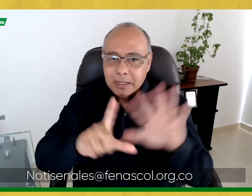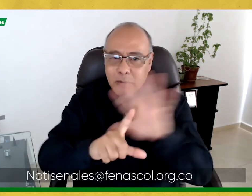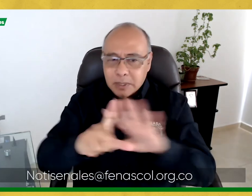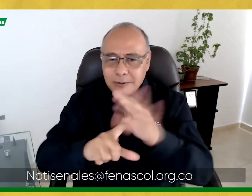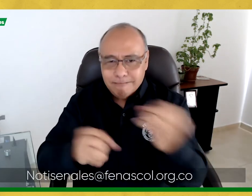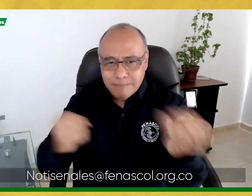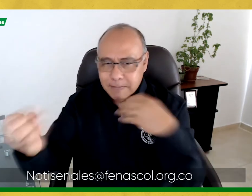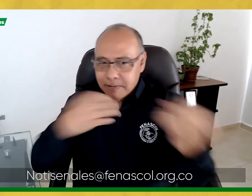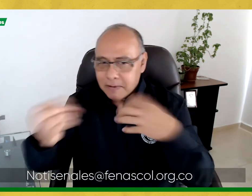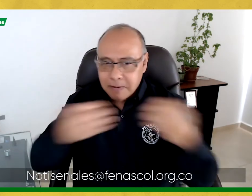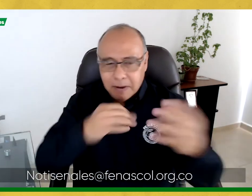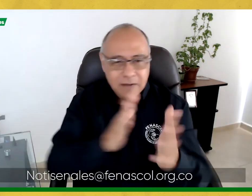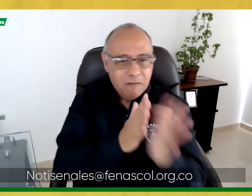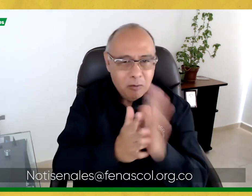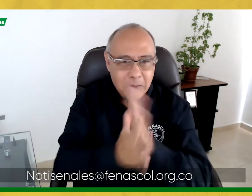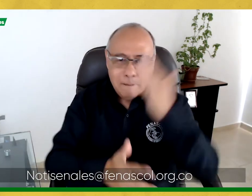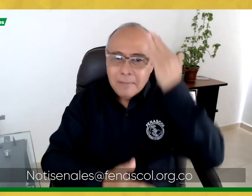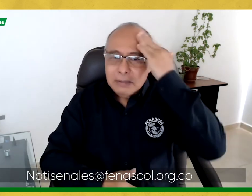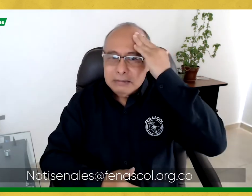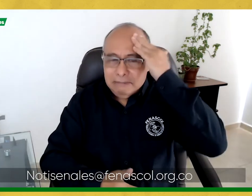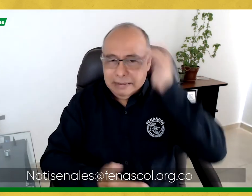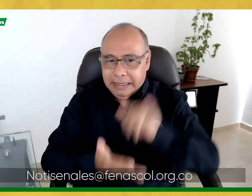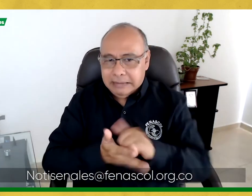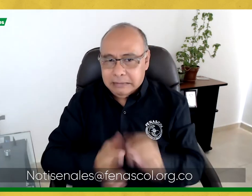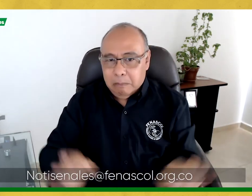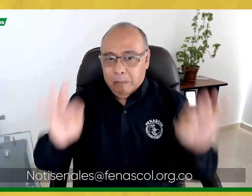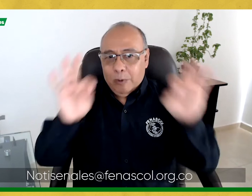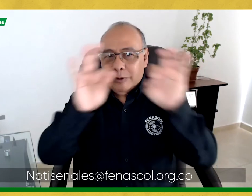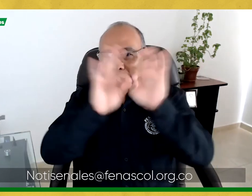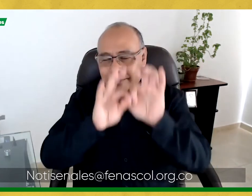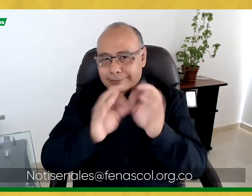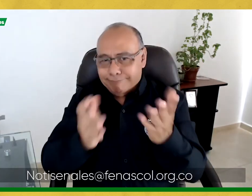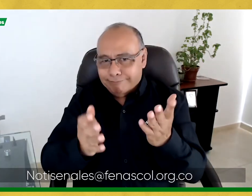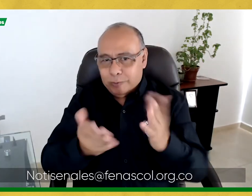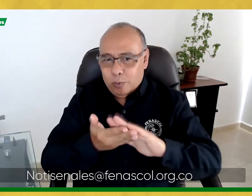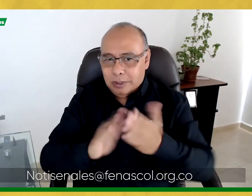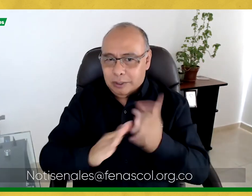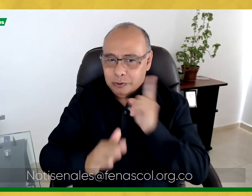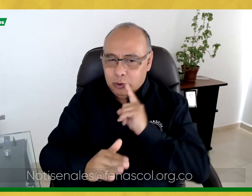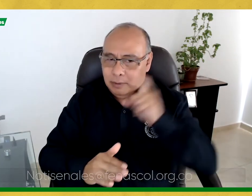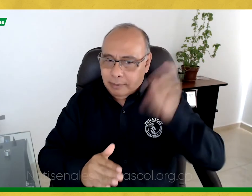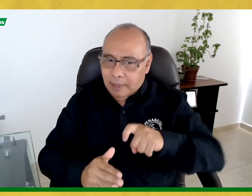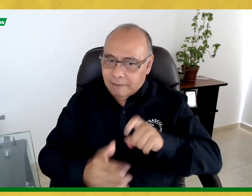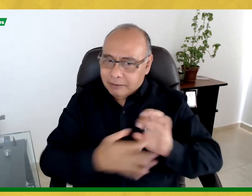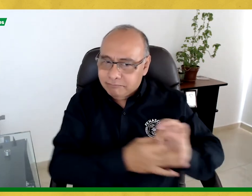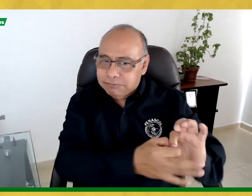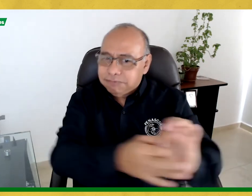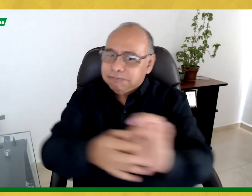Es de suma importancia que la comunidad sorda trabaje articulada